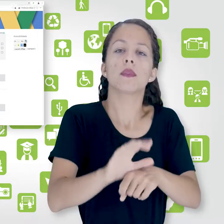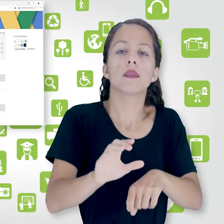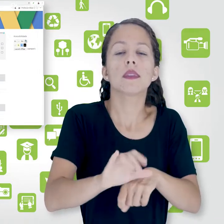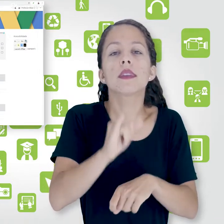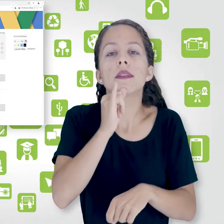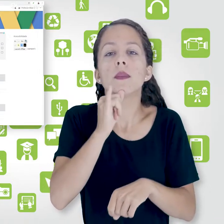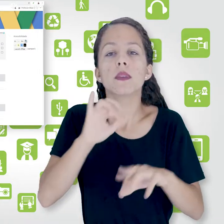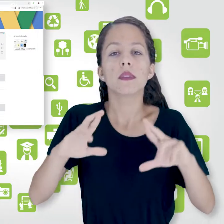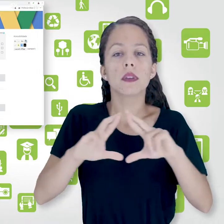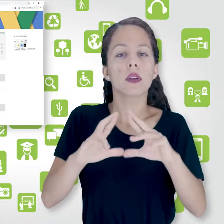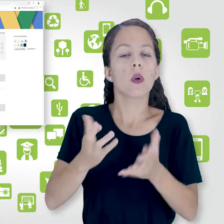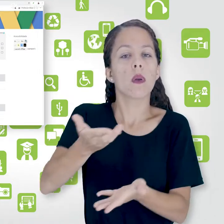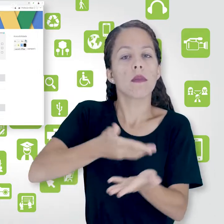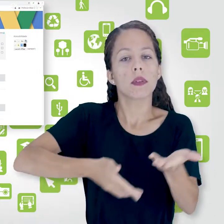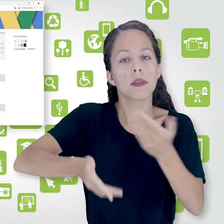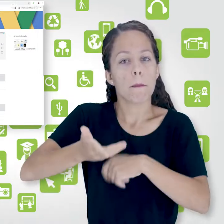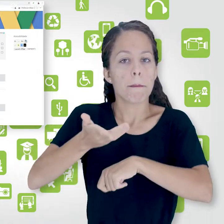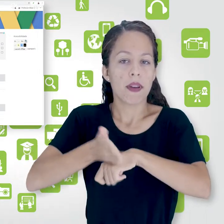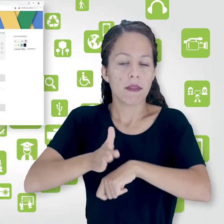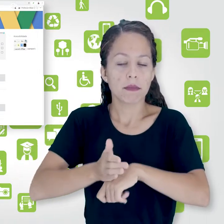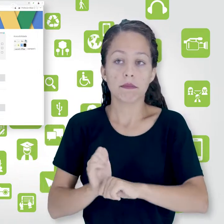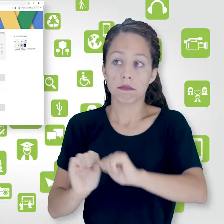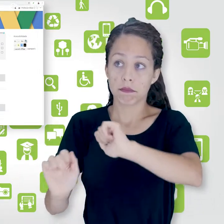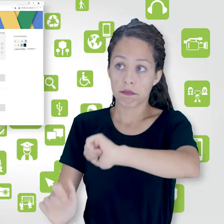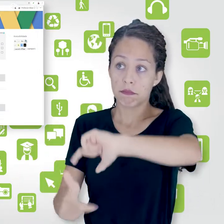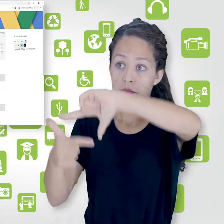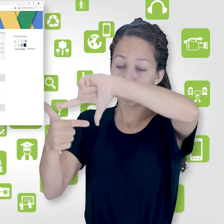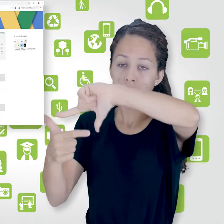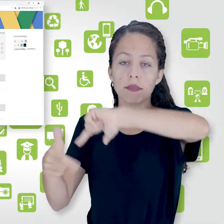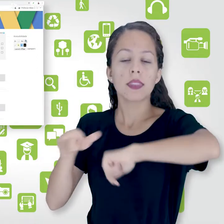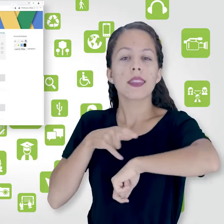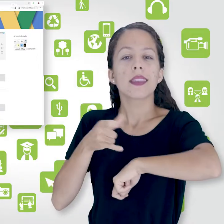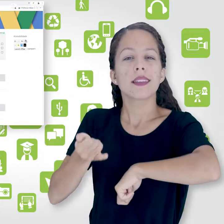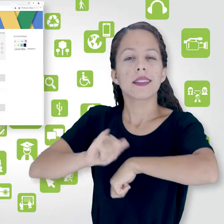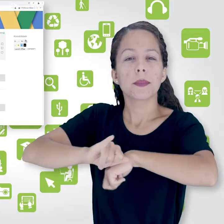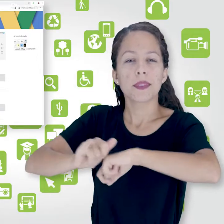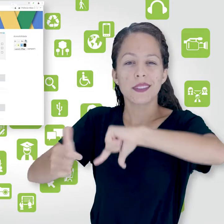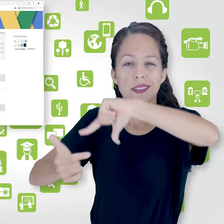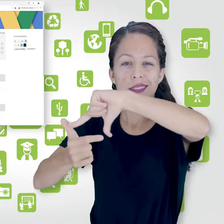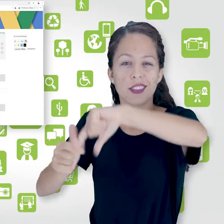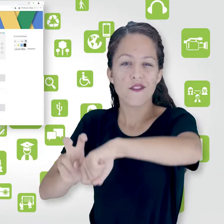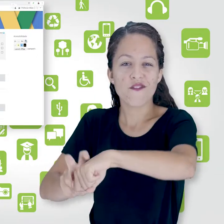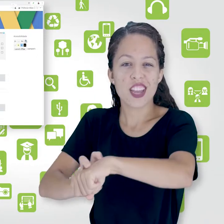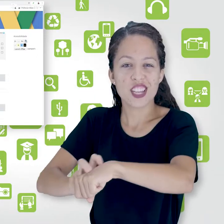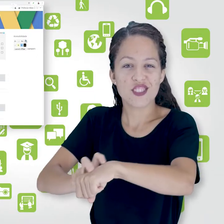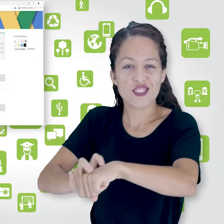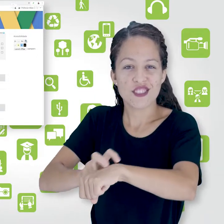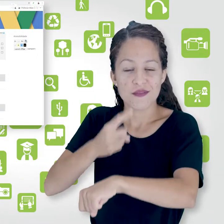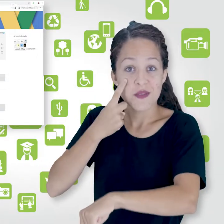curso, Google Drive Colaboração na Prática. O botão de ativar a edição fica aqui em cima, tá vendo? É esse botão verdinho.